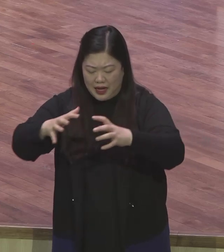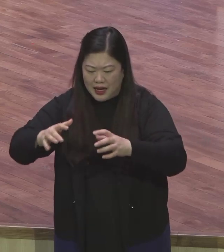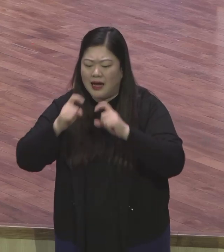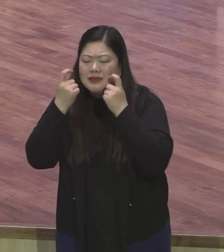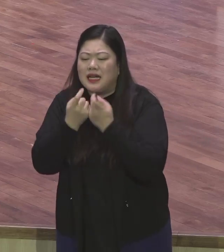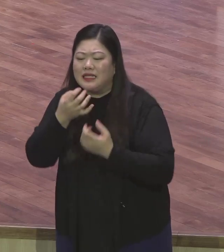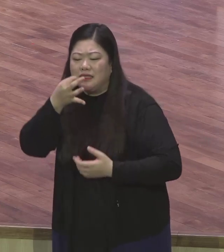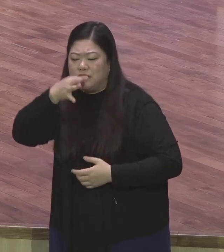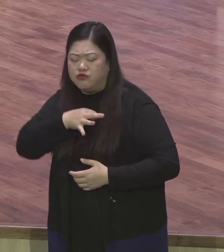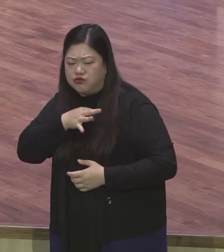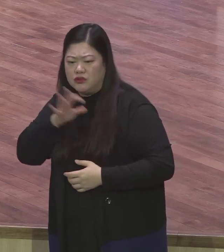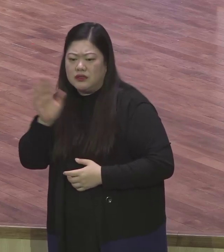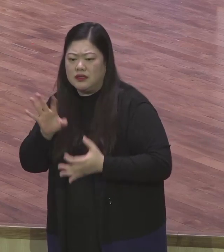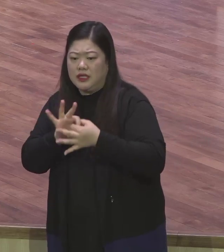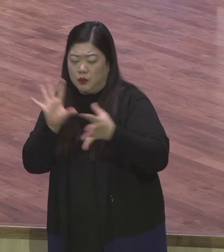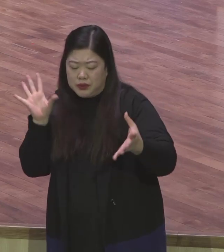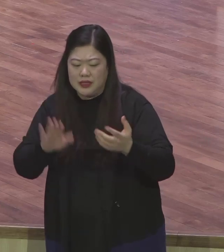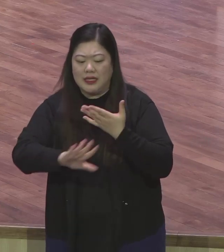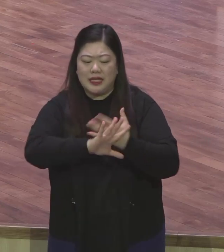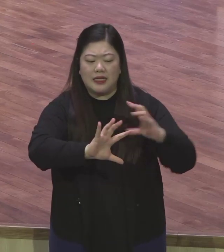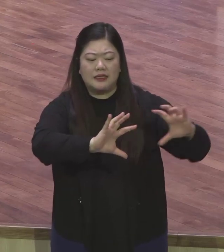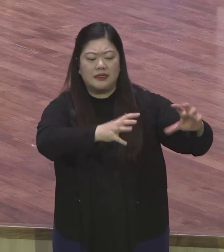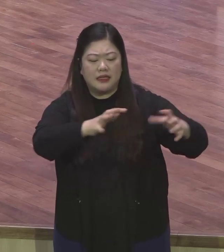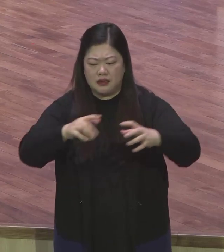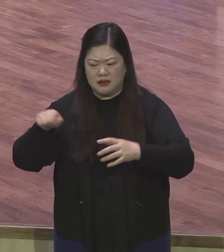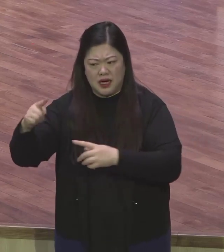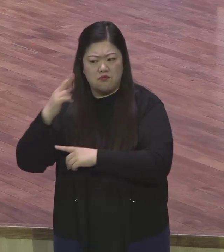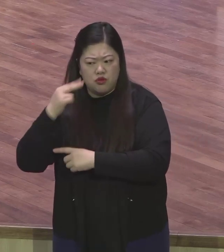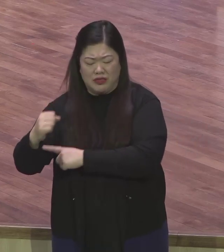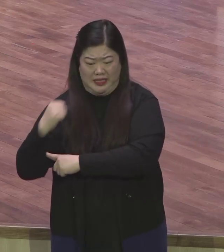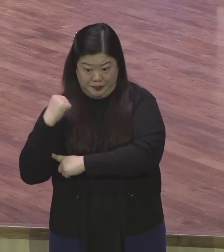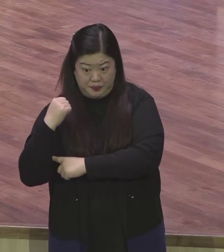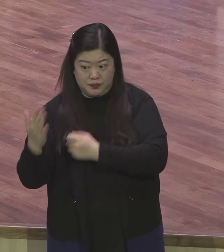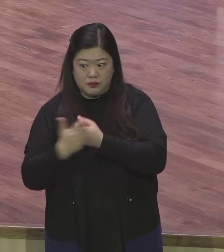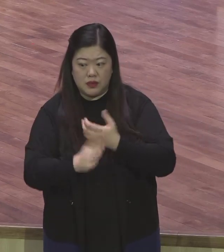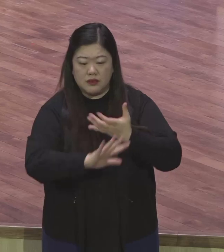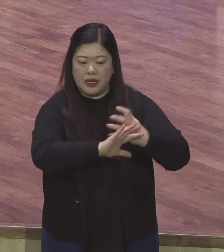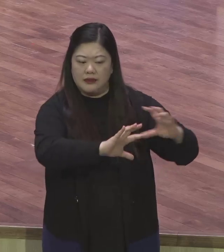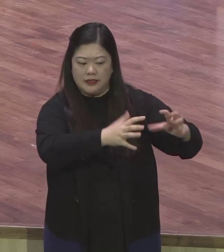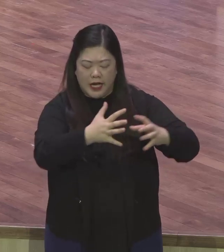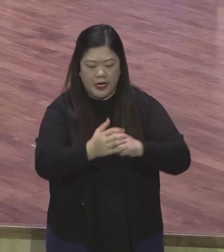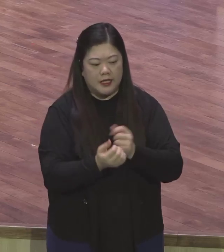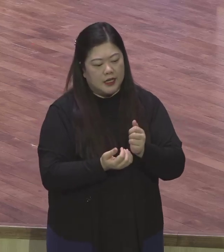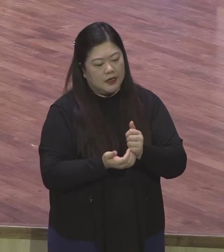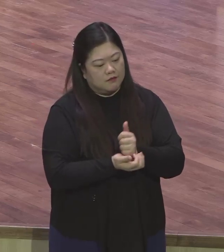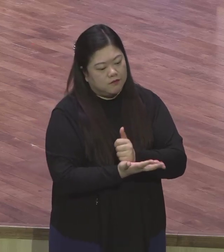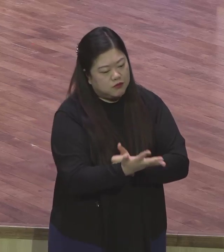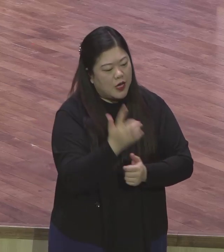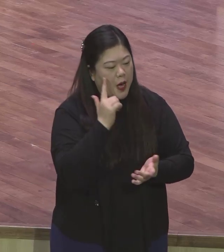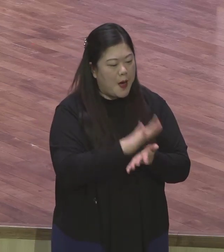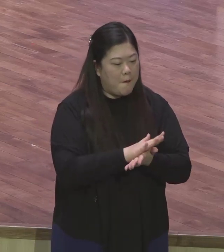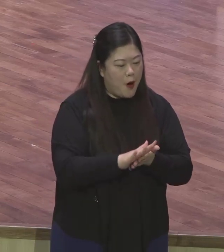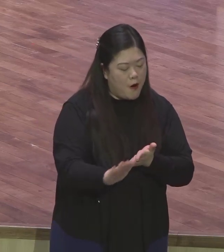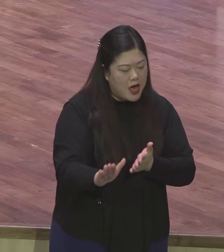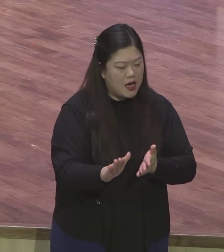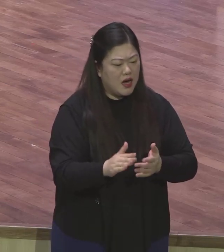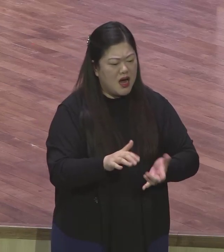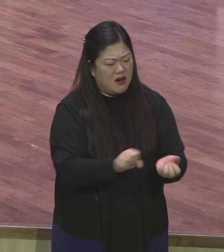이 나라가 아니에요 미국의 나라는 그걸 다 초월해요 초월 그래서 세계 평화질서 세계를 세계를 다